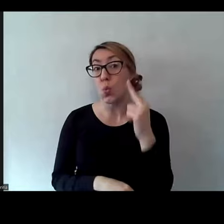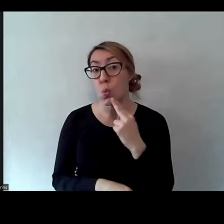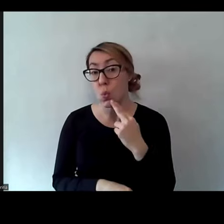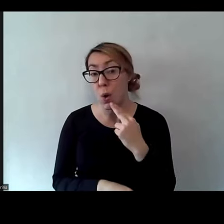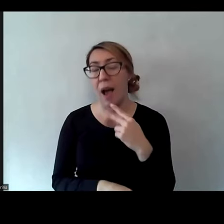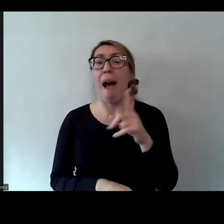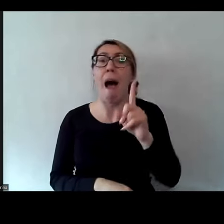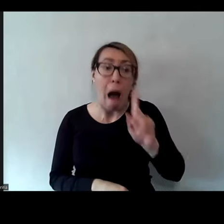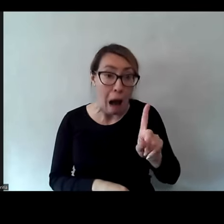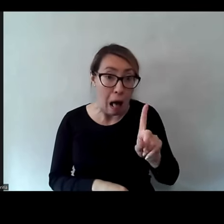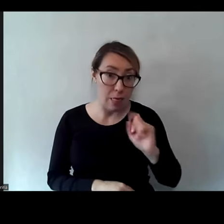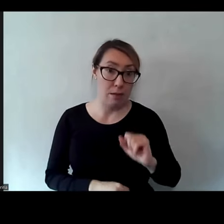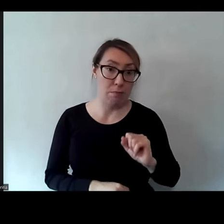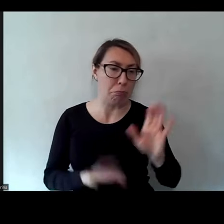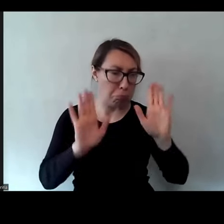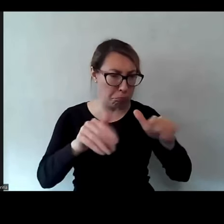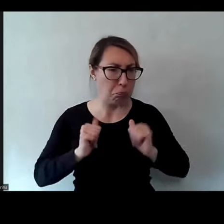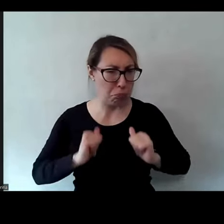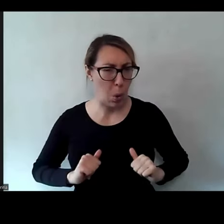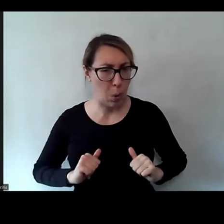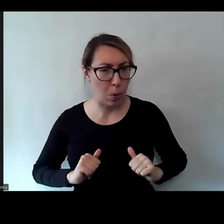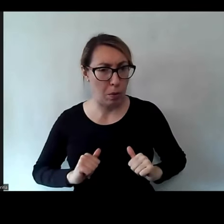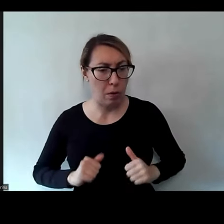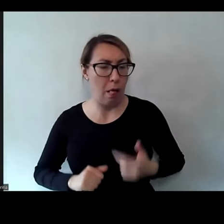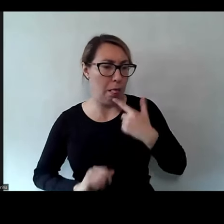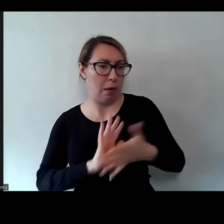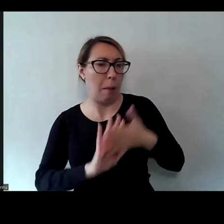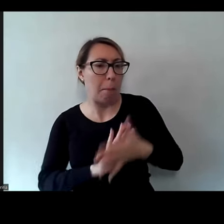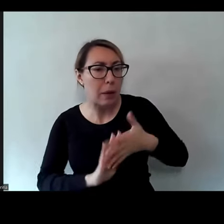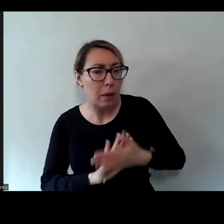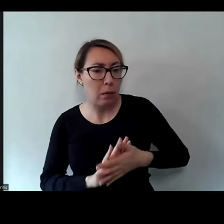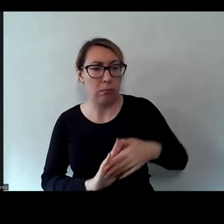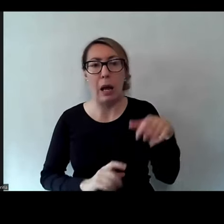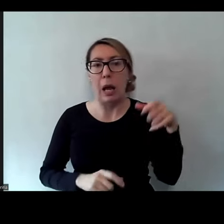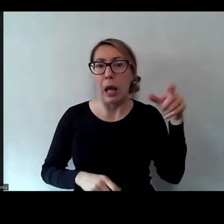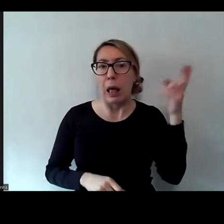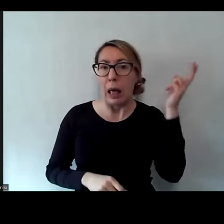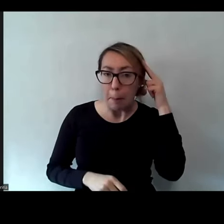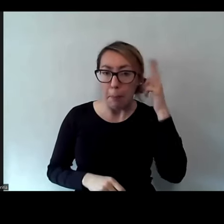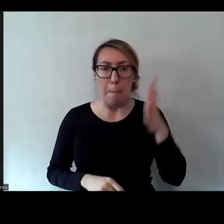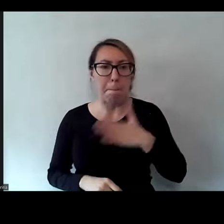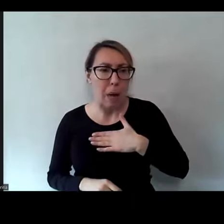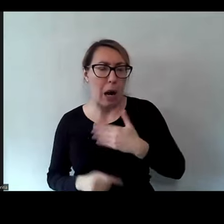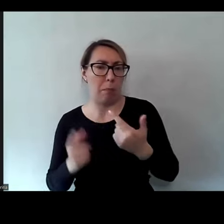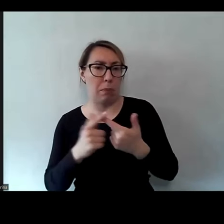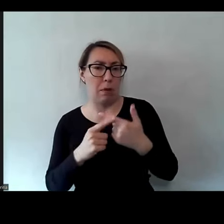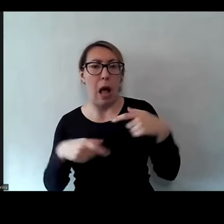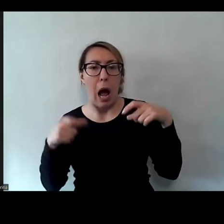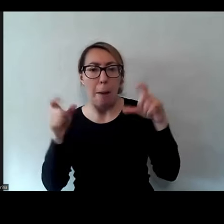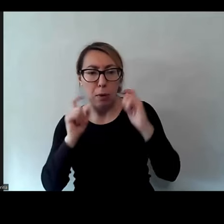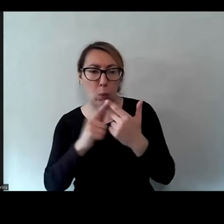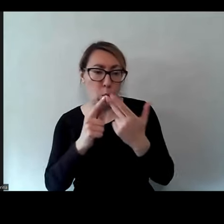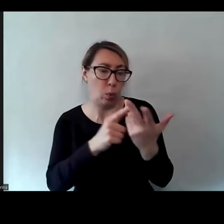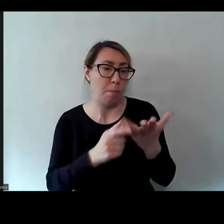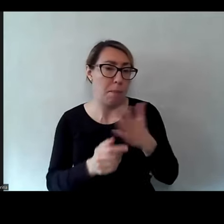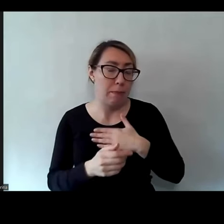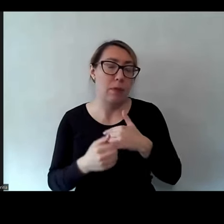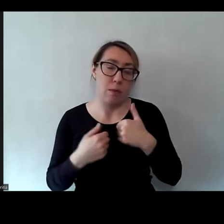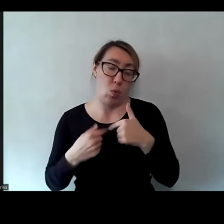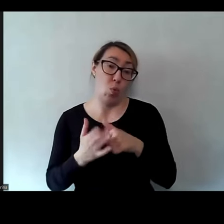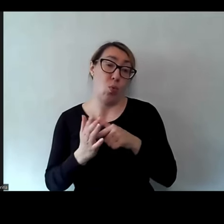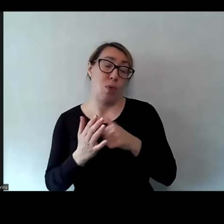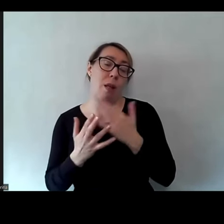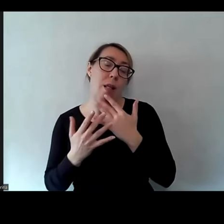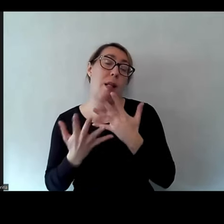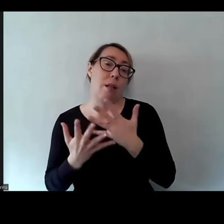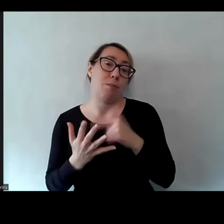ale spokojnie, mamy język migowy, mamy implanty i mamy aparaty słuchowe, chciałbym, to jest moje marzenie,